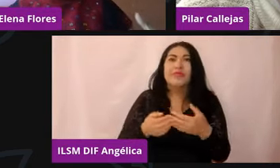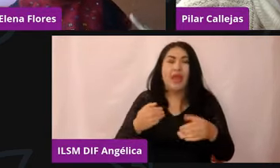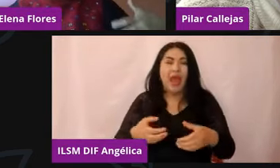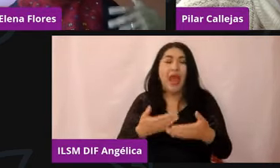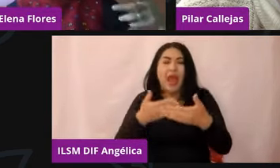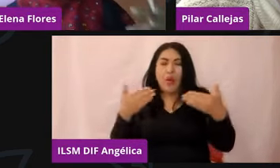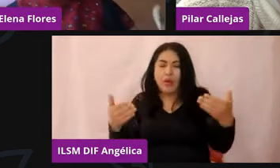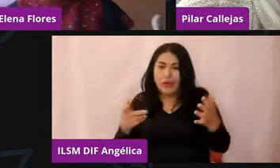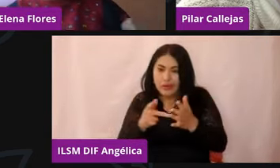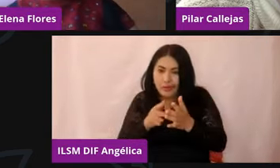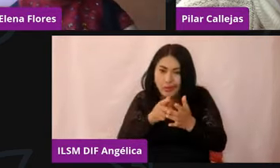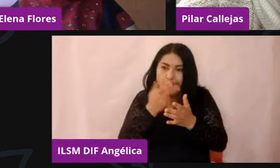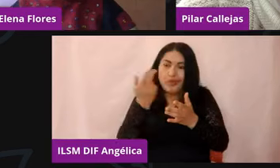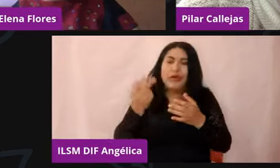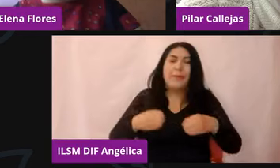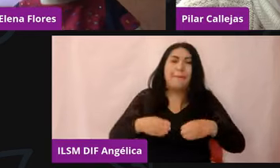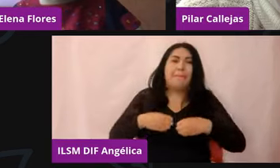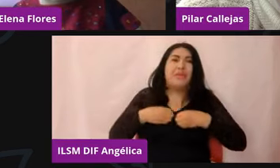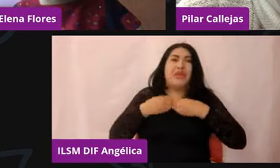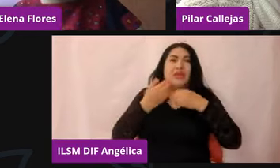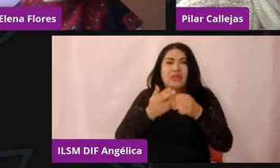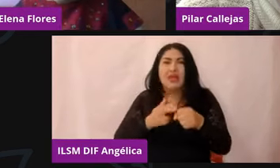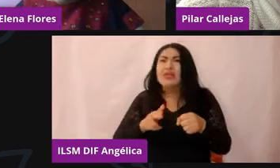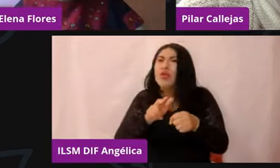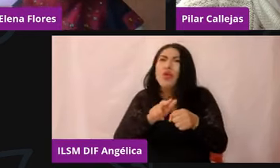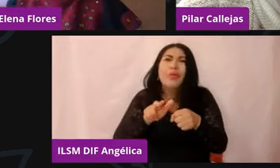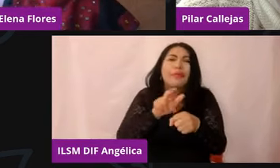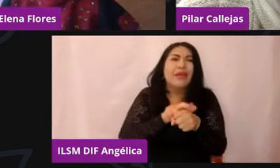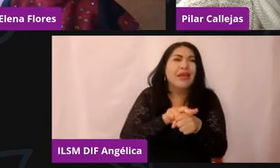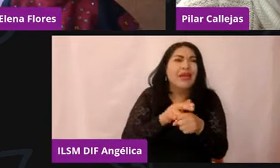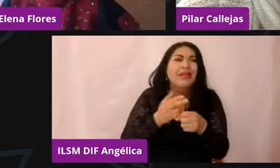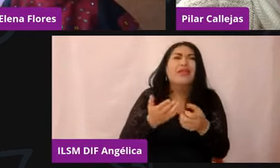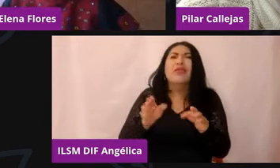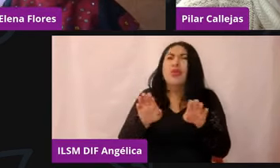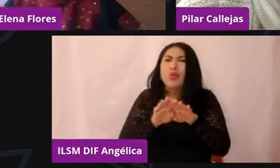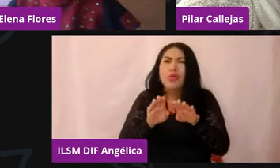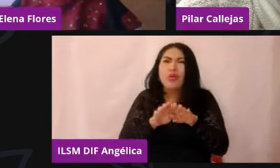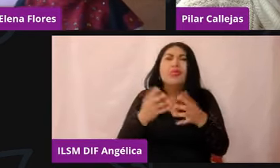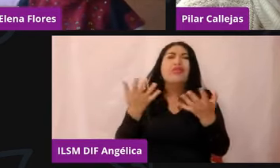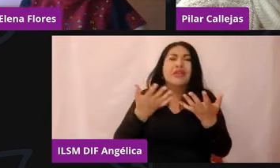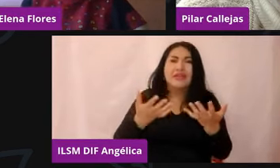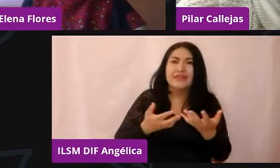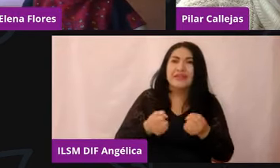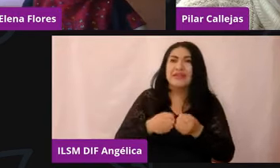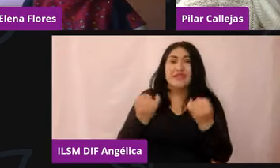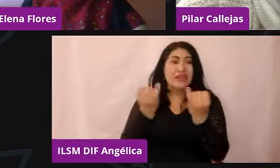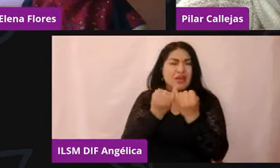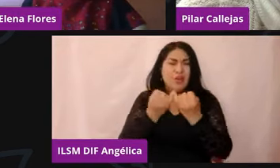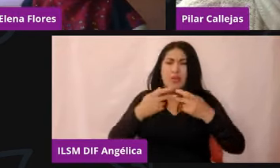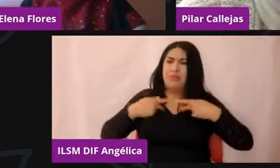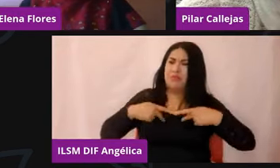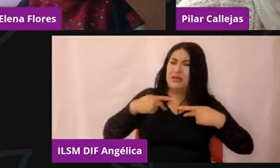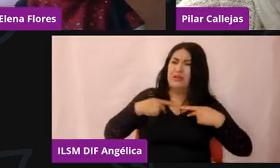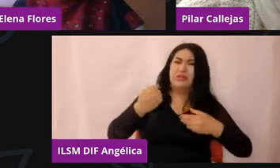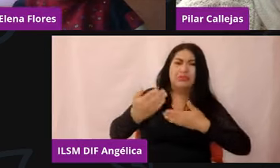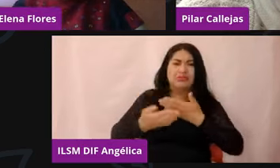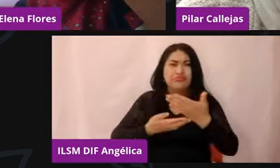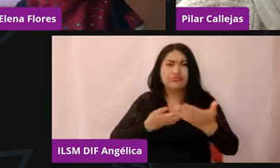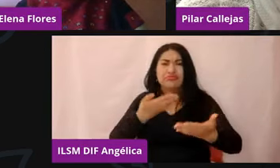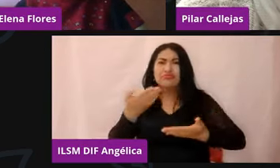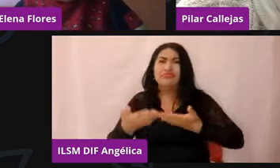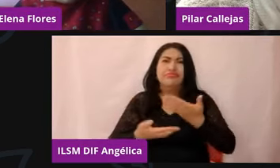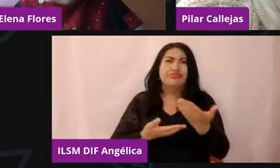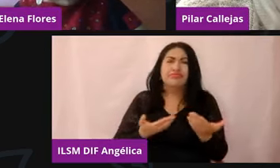volver o de retomar nuestras actividades y que implica la socialización. Es complejísimo, muchas